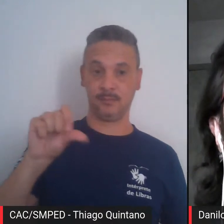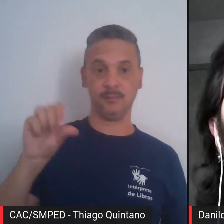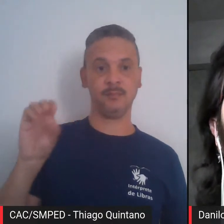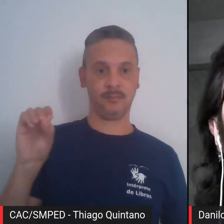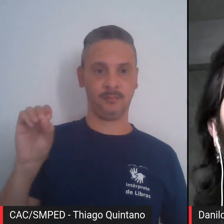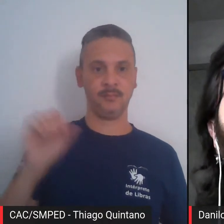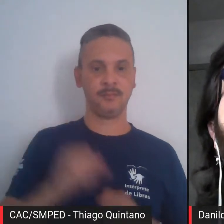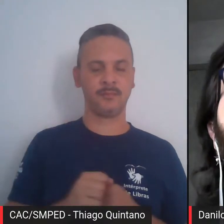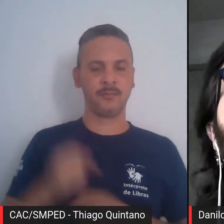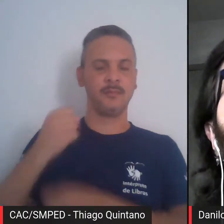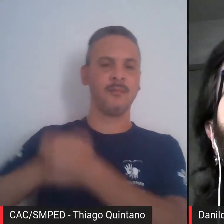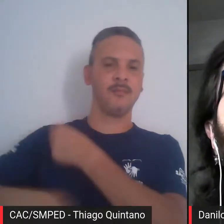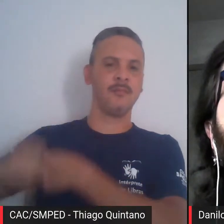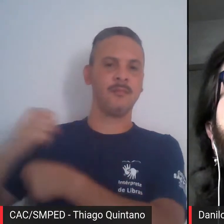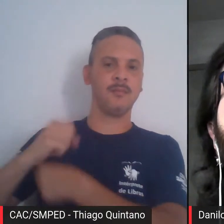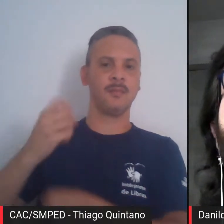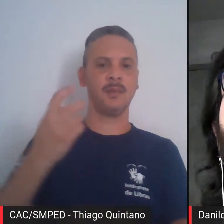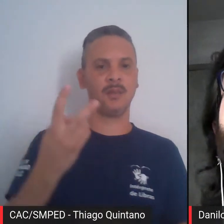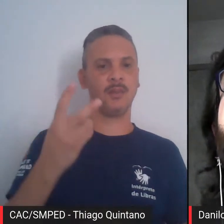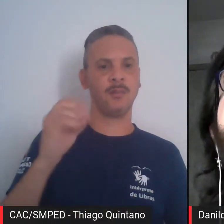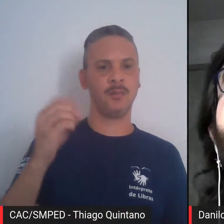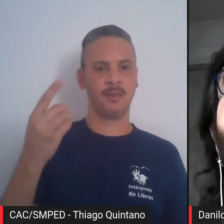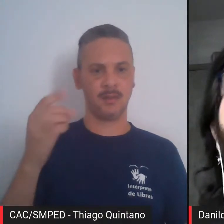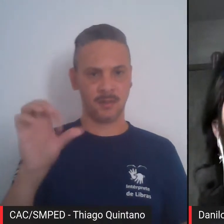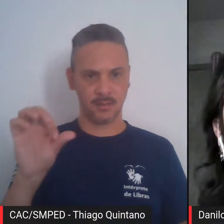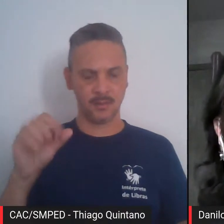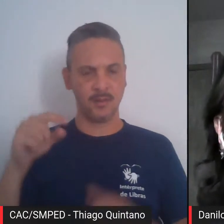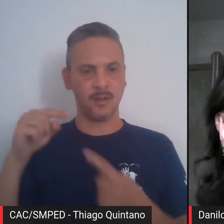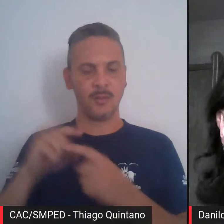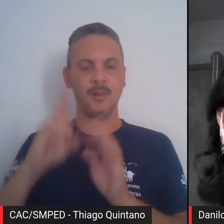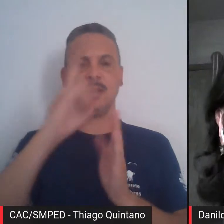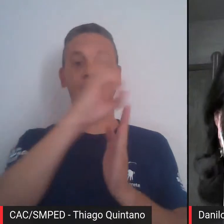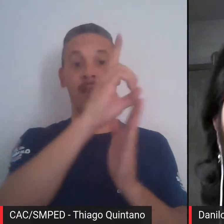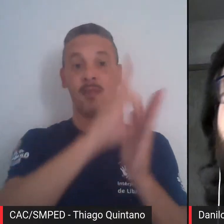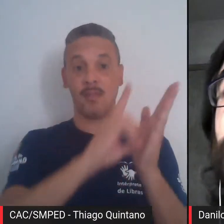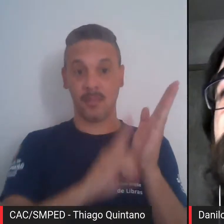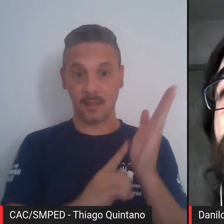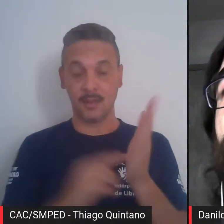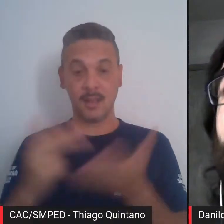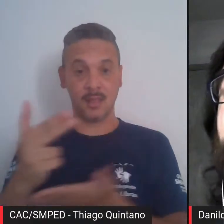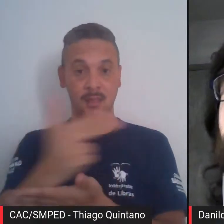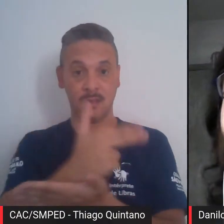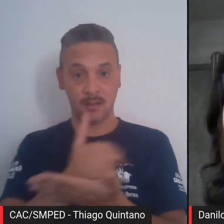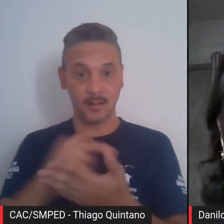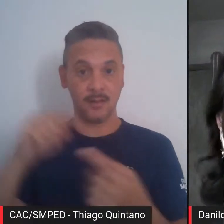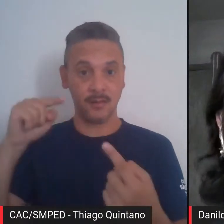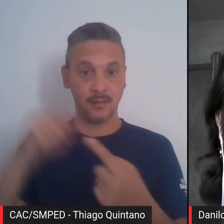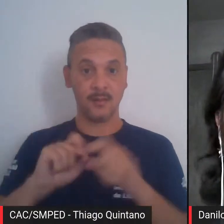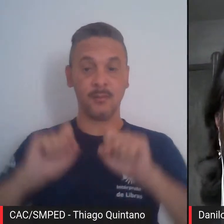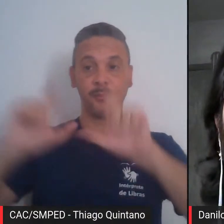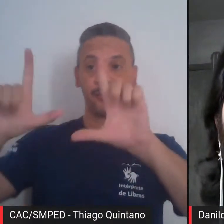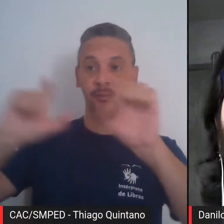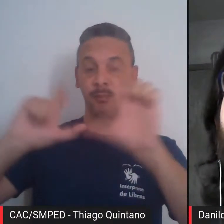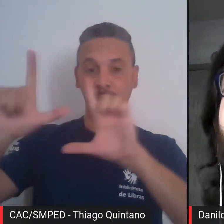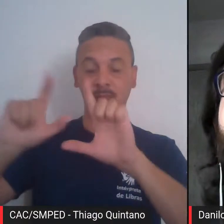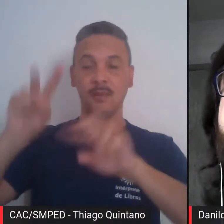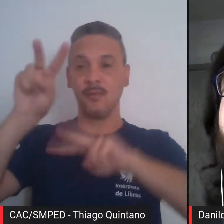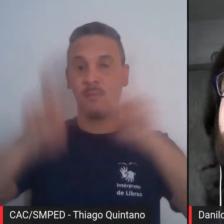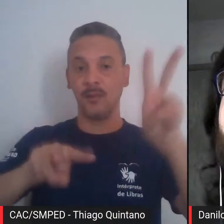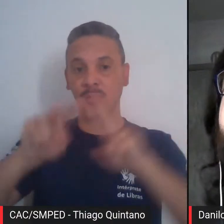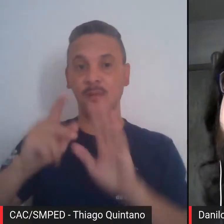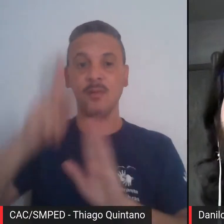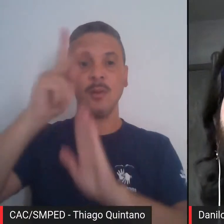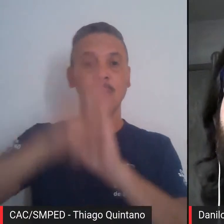2019, trabalha como freelancer na área de design gráfico, desenvolvendo logotipos, identidades visuais, projetos gráficos de